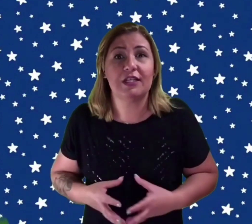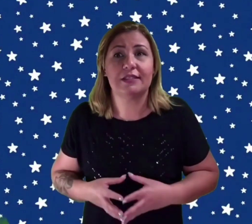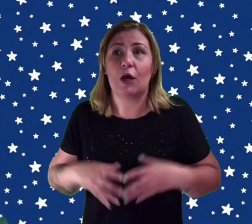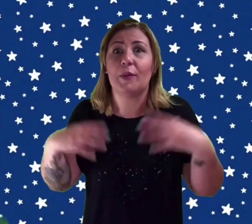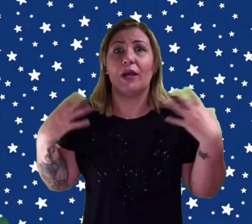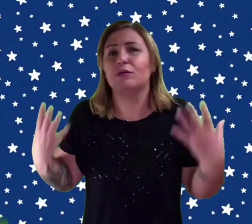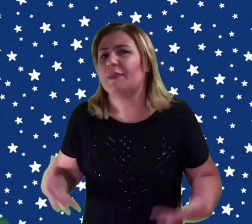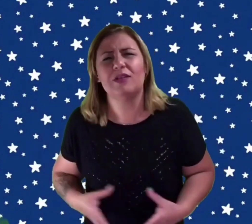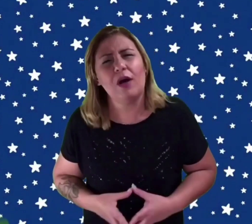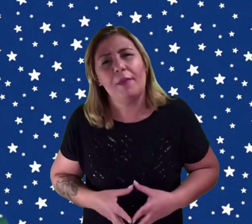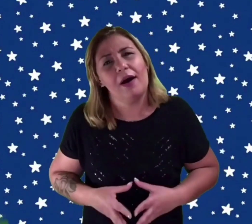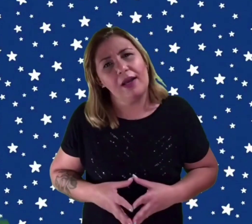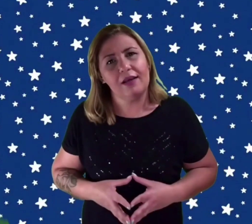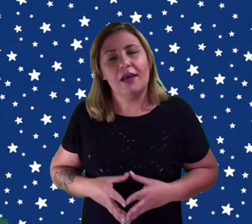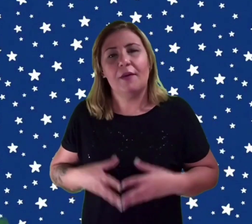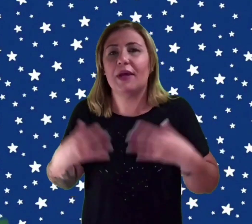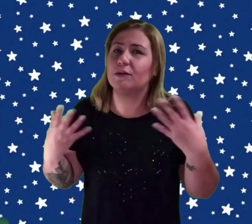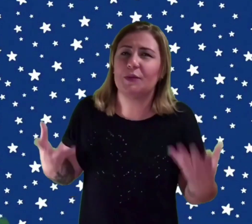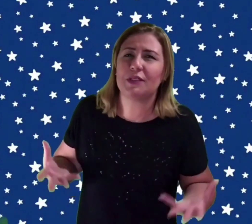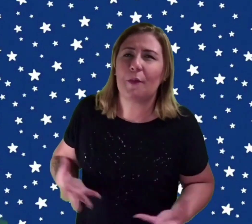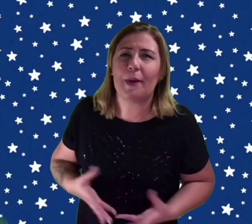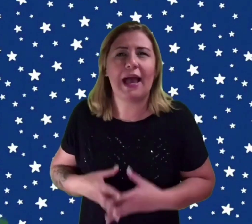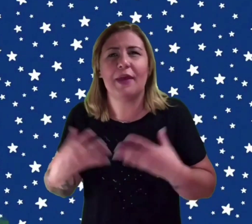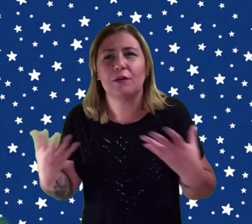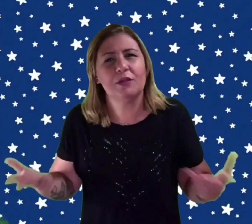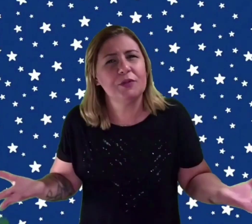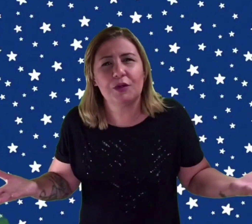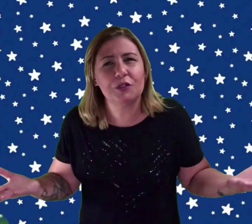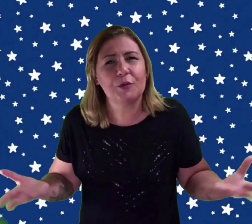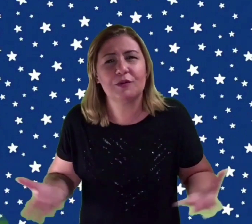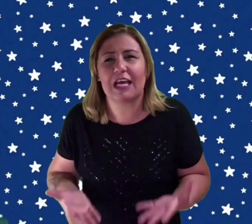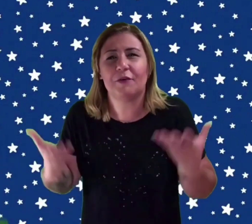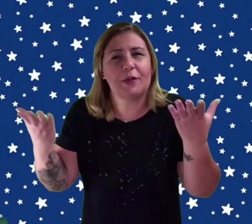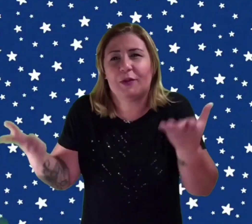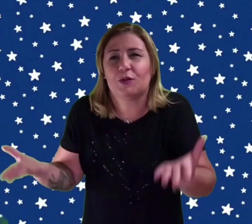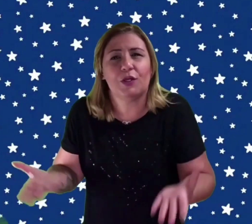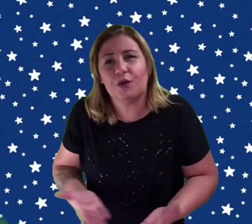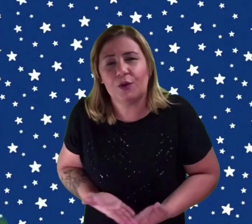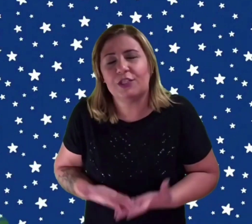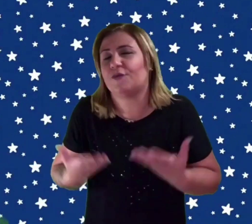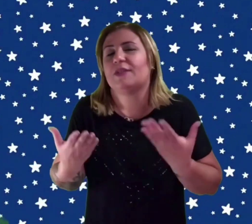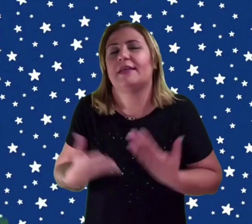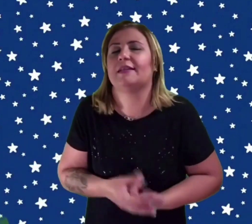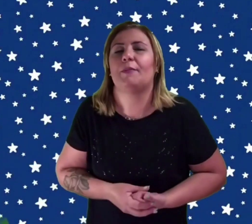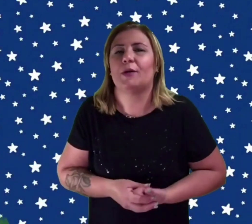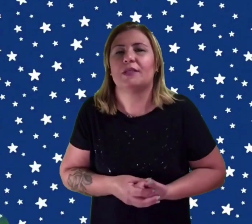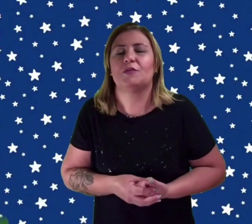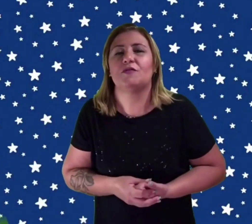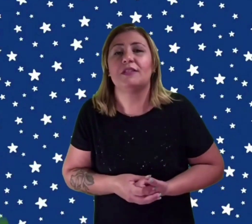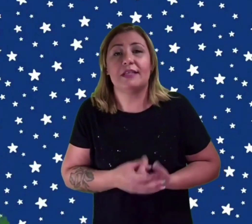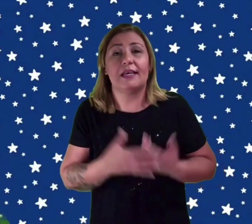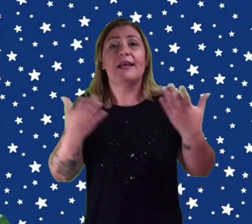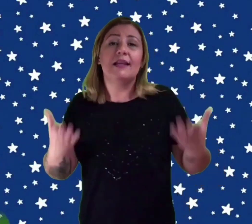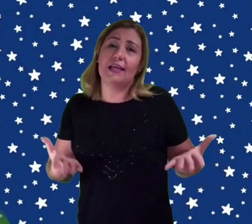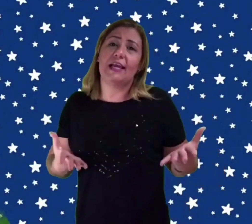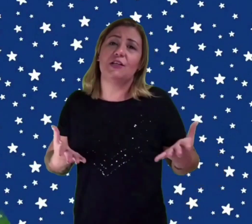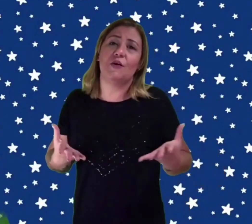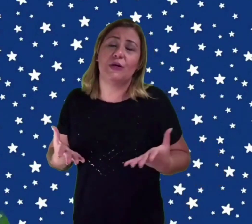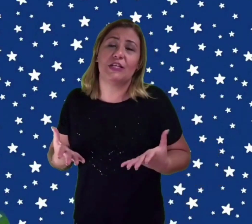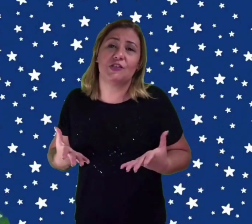direção, pergunta para a sua mãe, pergunta para o seu pai, pergunta para o seu responsável, para a pessoa que cuida de você, que está próxima de você, que eles vão poder